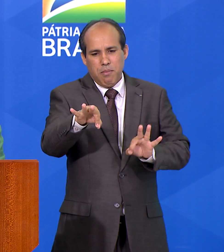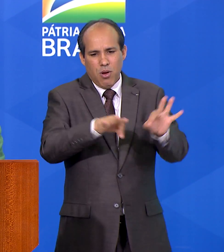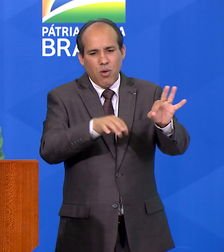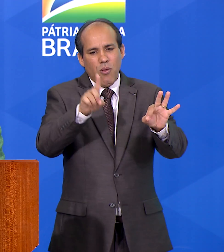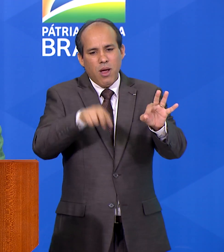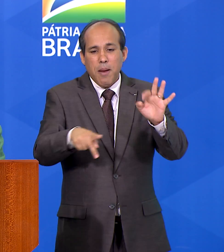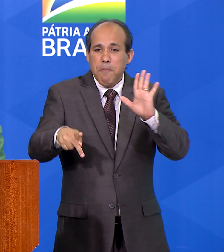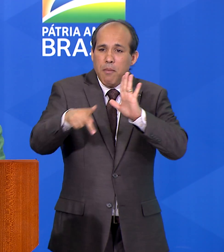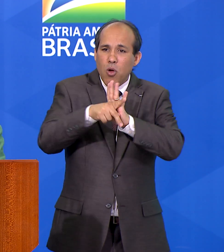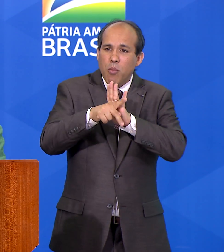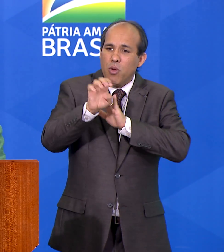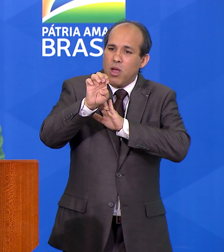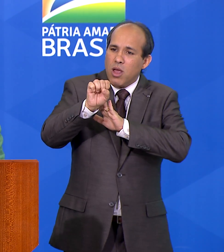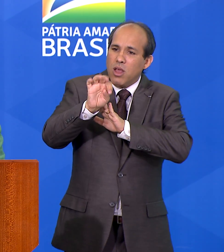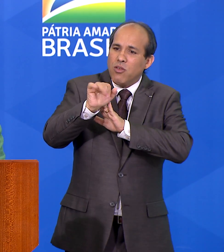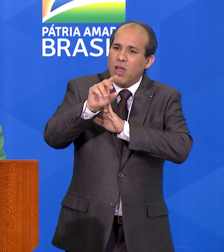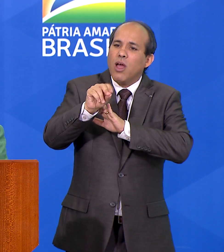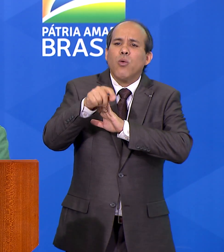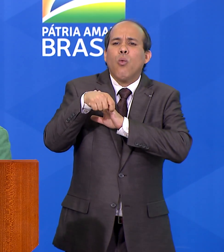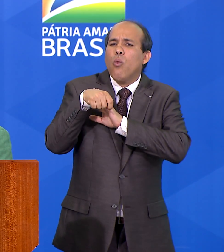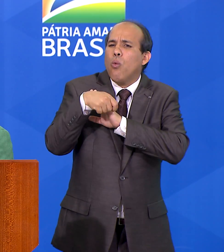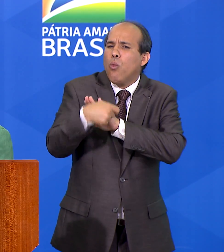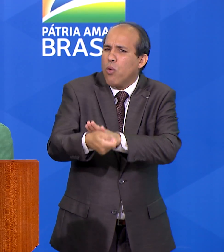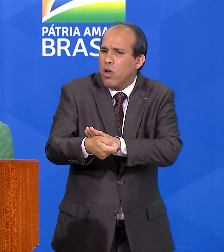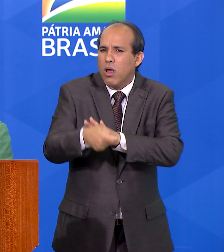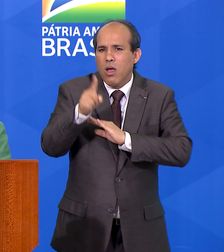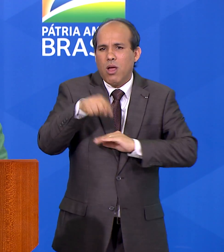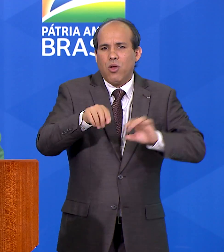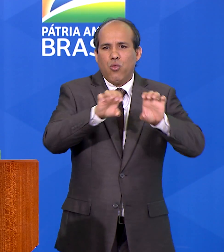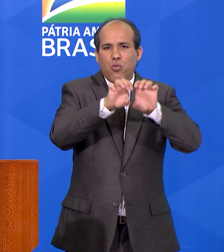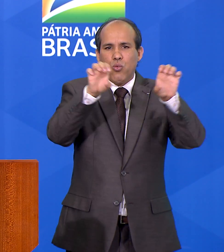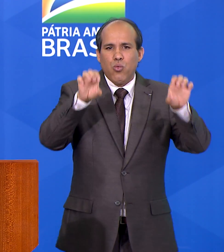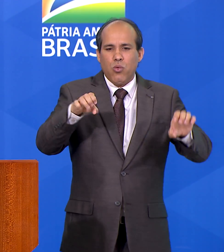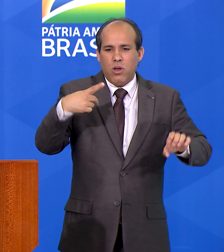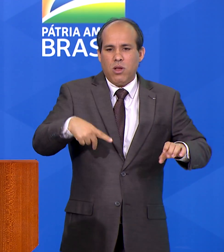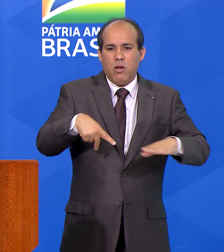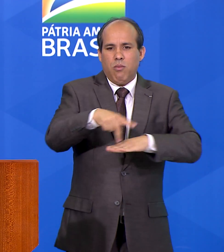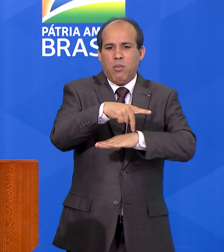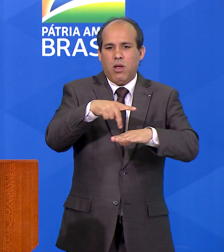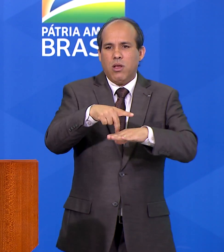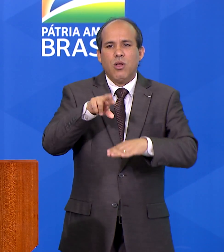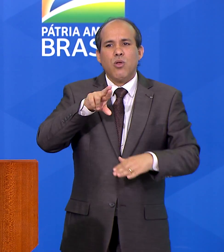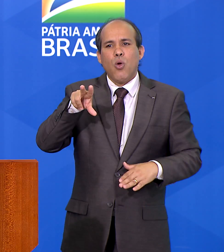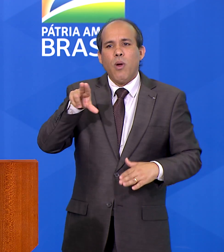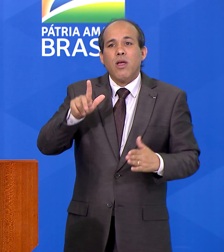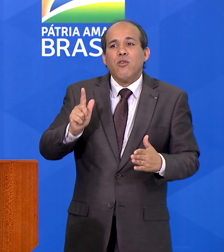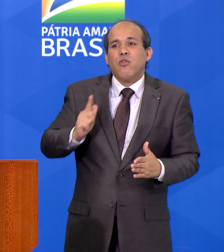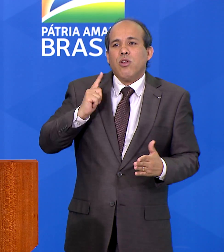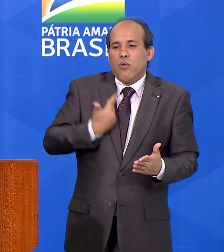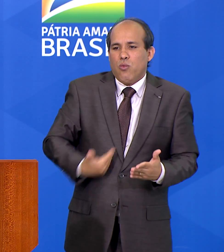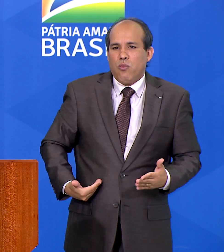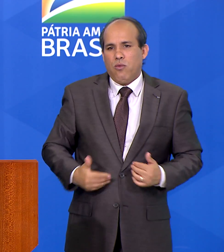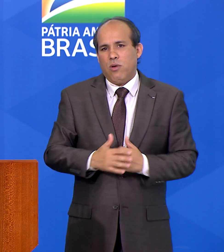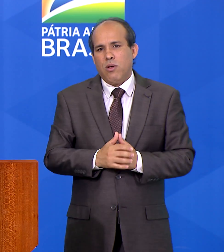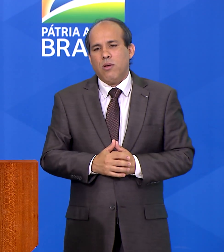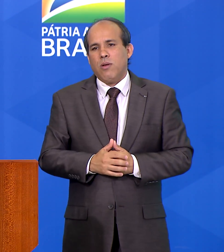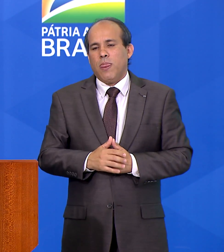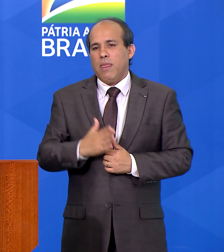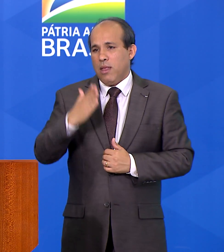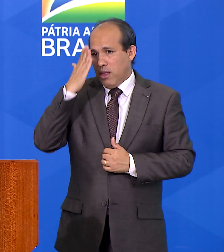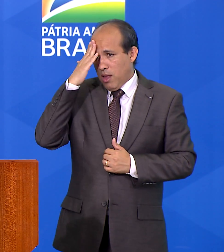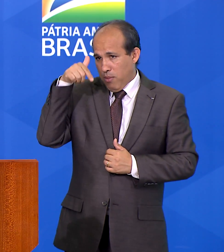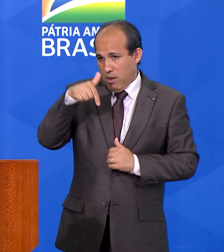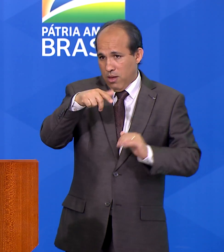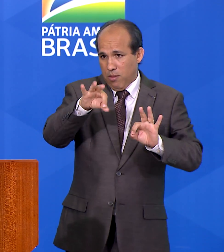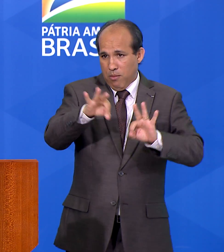de Estado e não um plano de governo, presidente. Por fim, gostaria de dizer que este plano